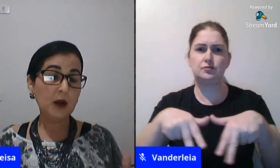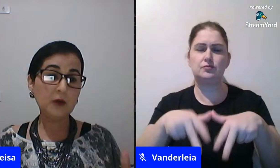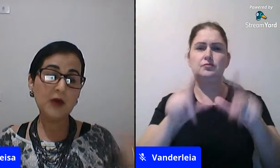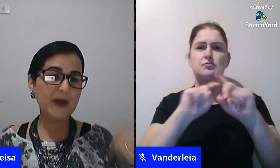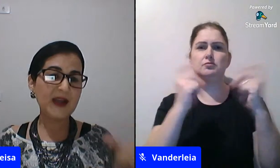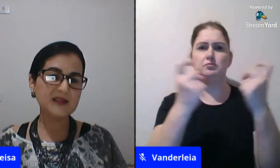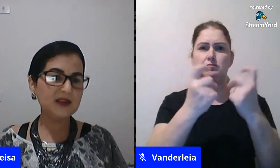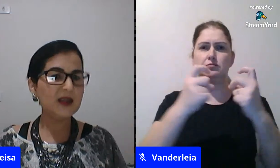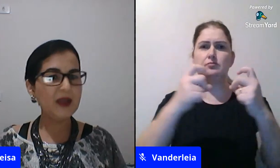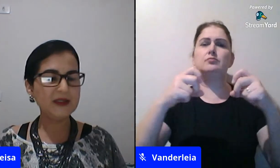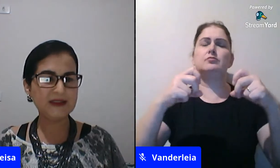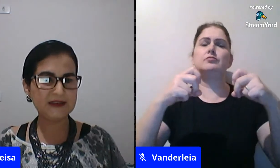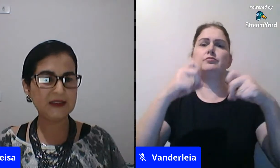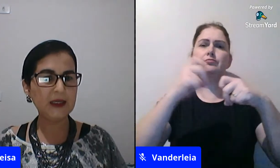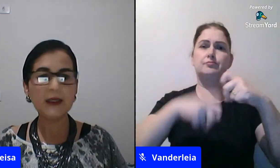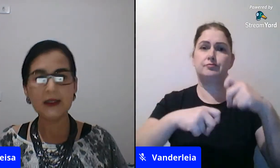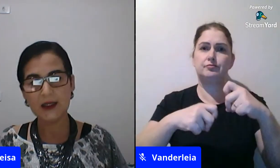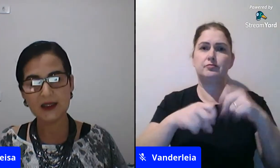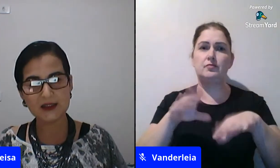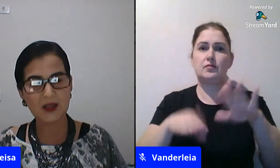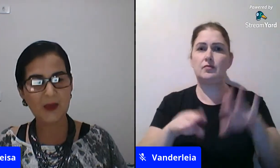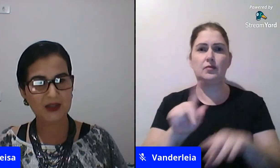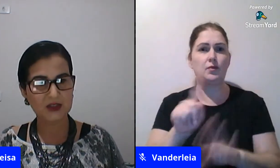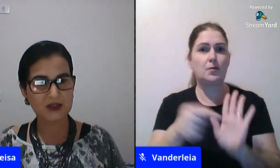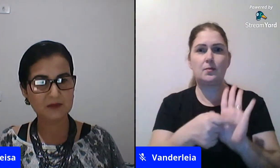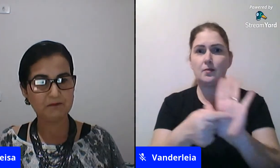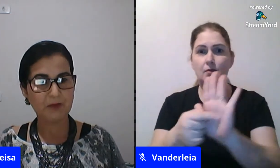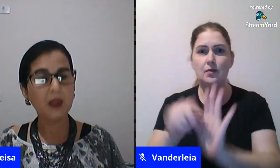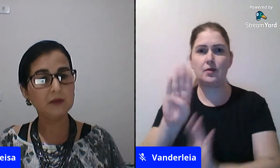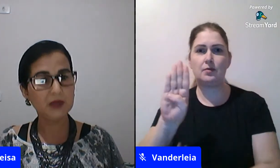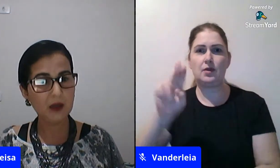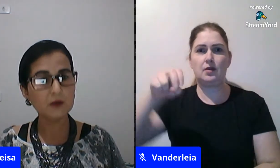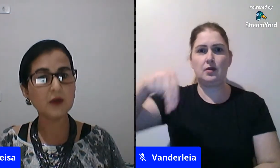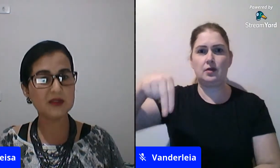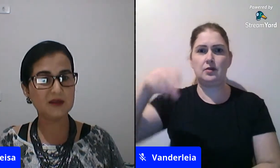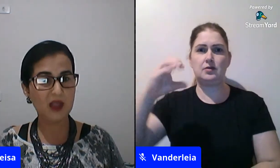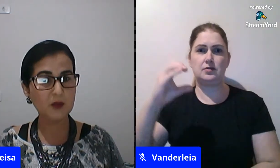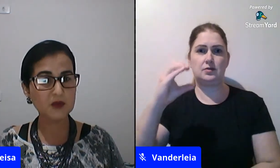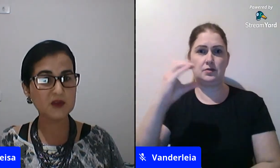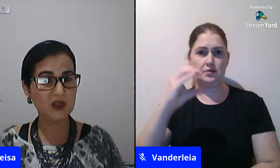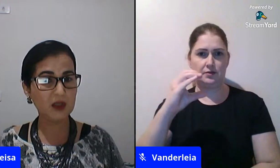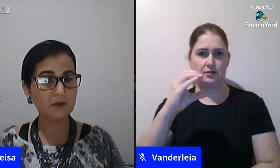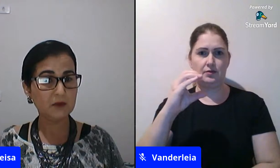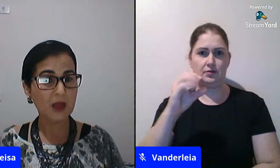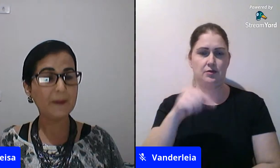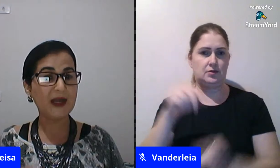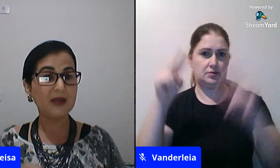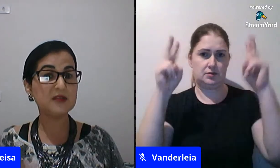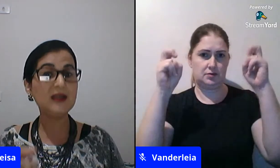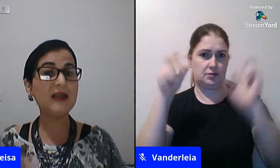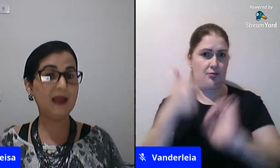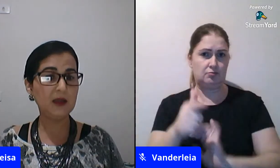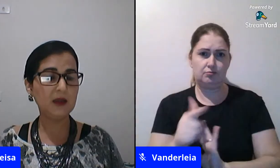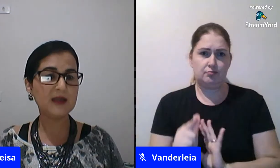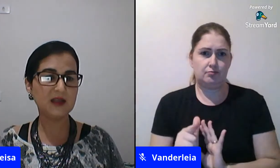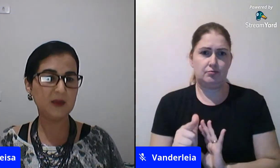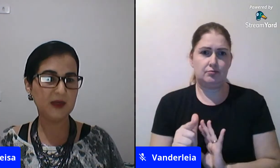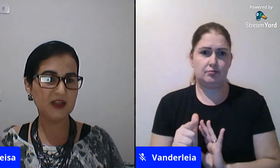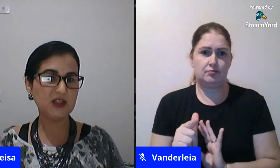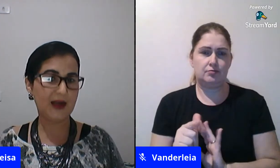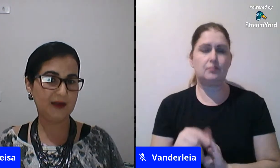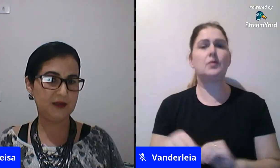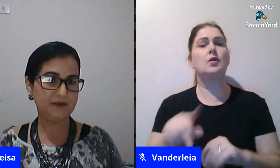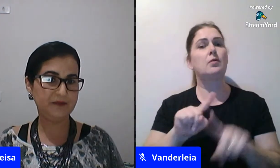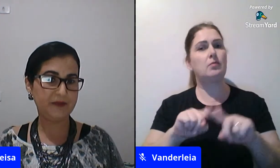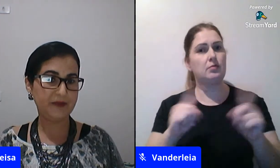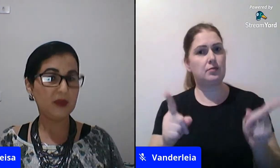logo não aparece nem na BNCC essas temáticas então nós temos sim aparados em lei essa